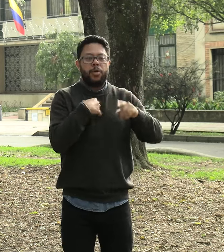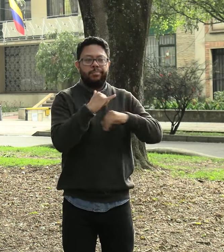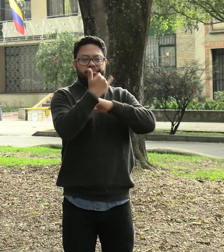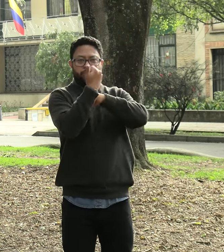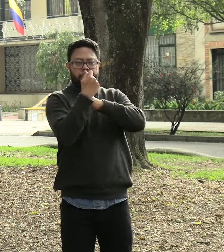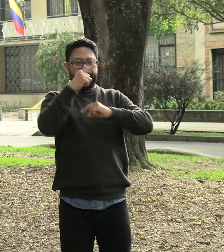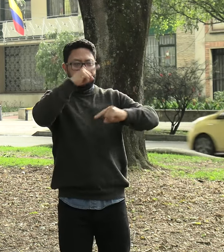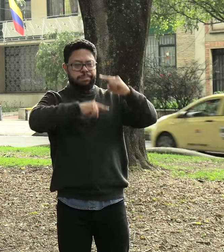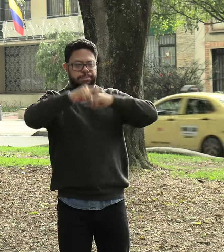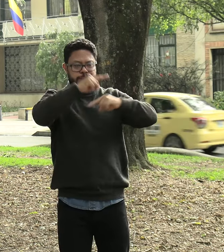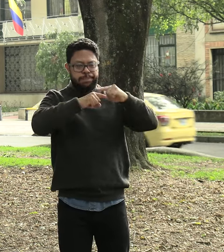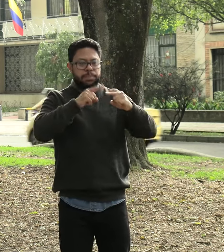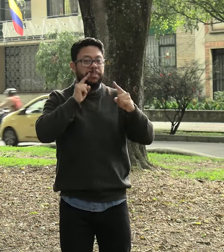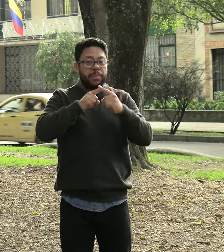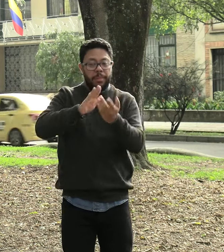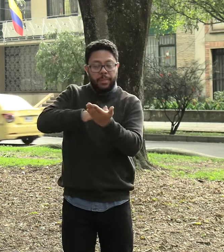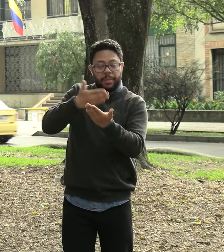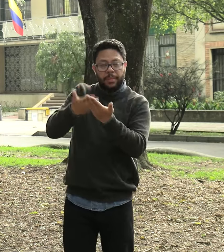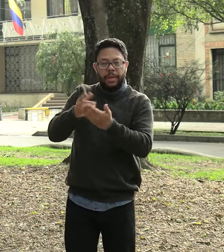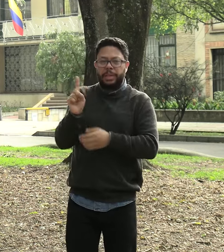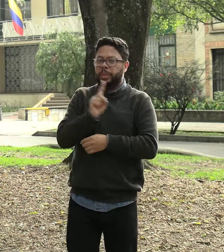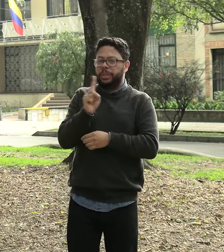trabajados en cada artículo perteneciente a la ley.